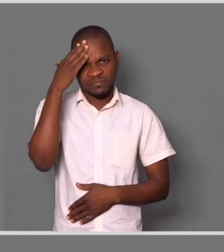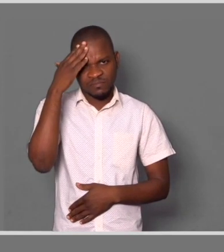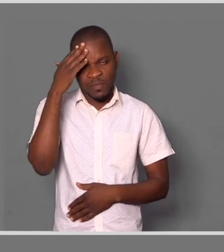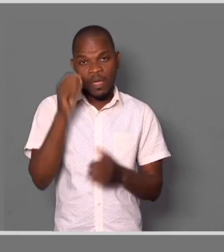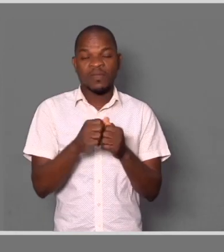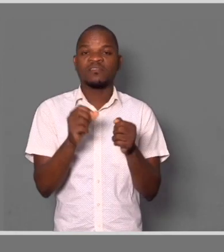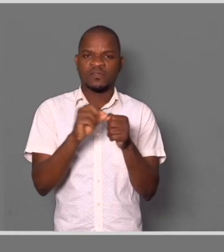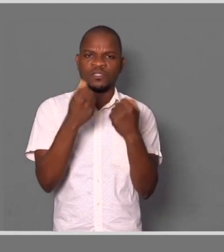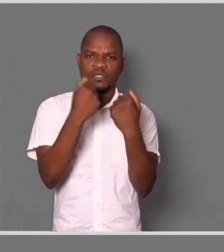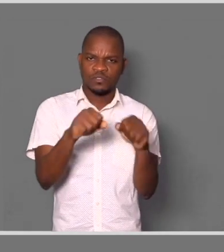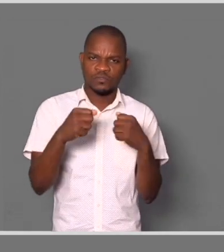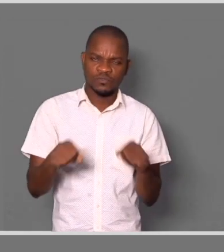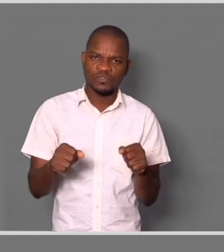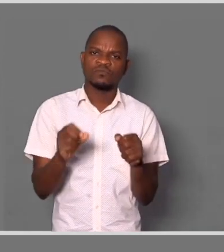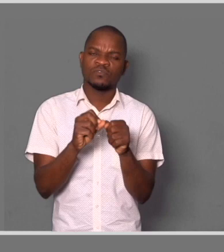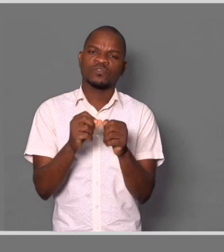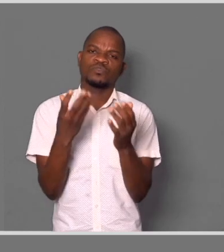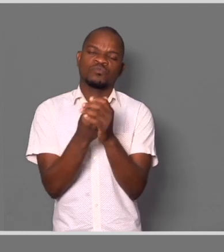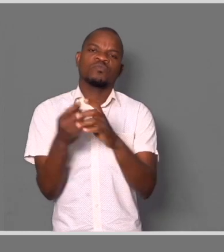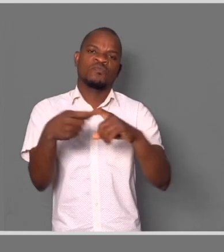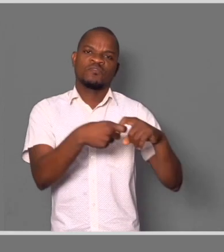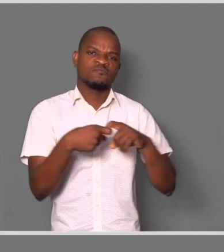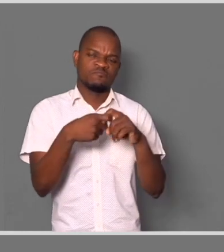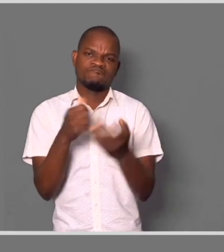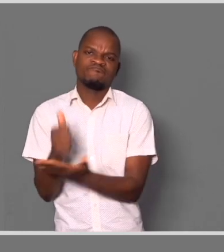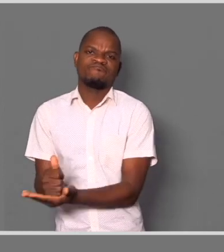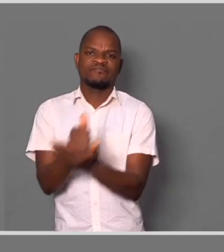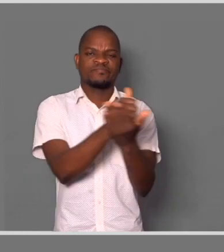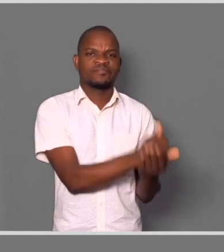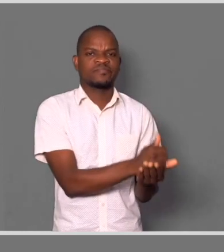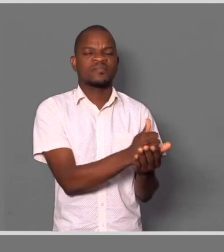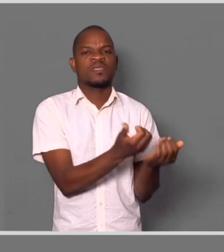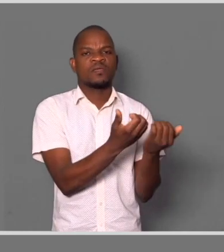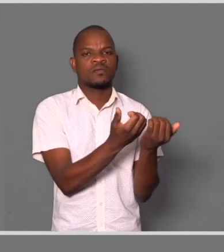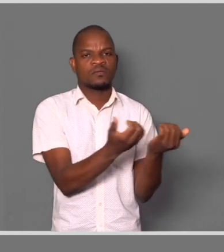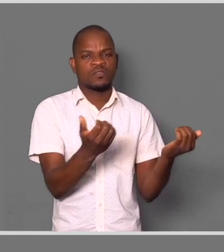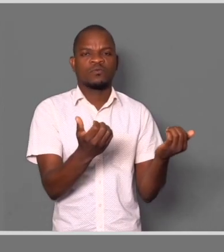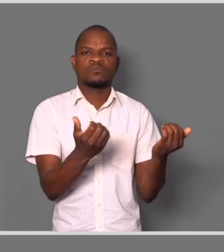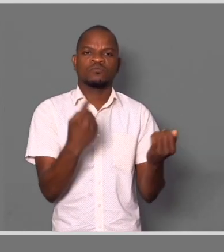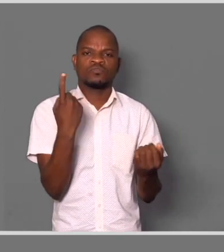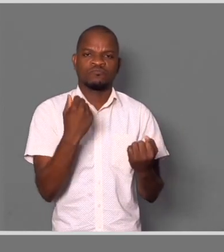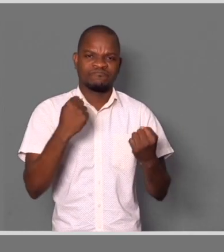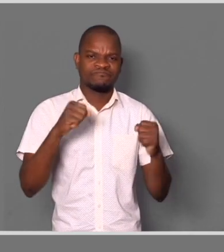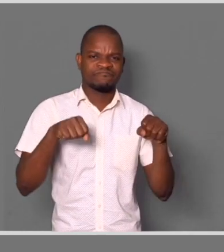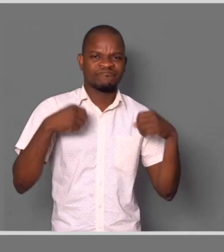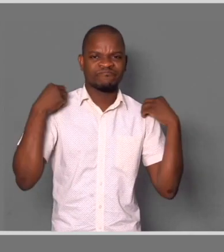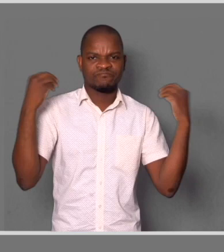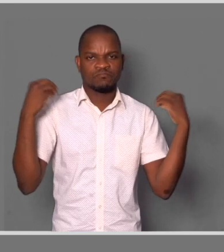aquelas atividades que ativistas podem fazer com a família, para ajudar a criança a ter aqueles estímulos em casa. Sobretudo aqueles que não conseguem